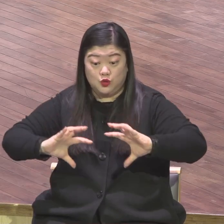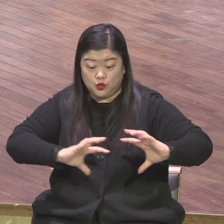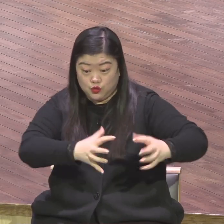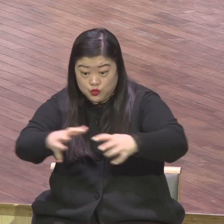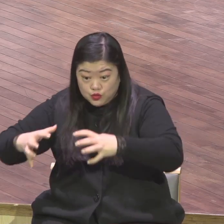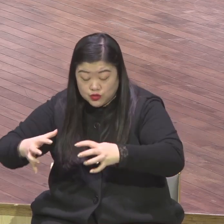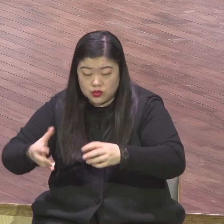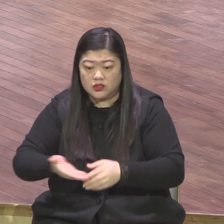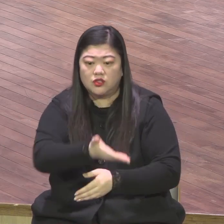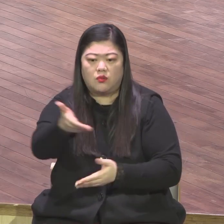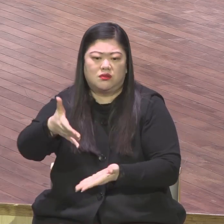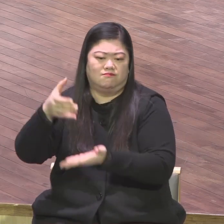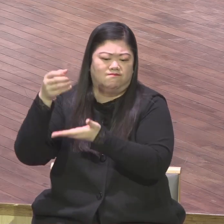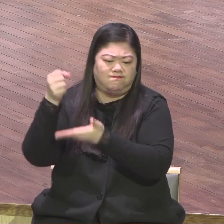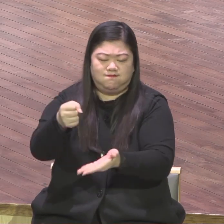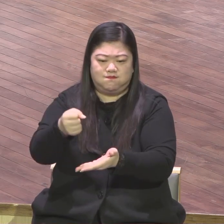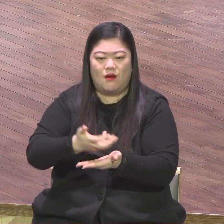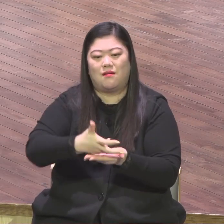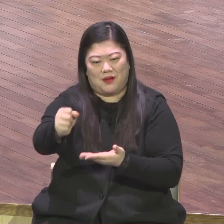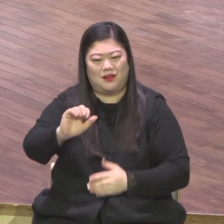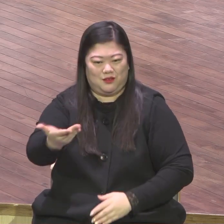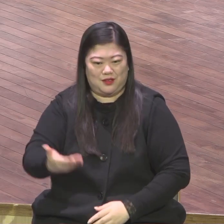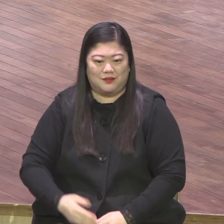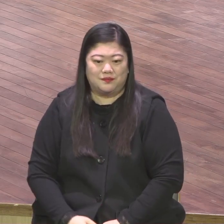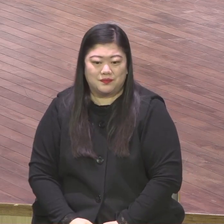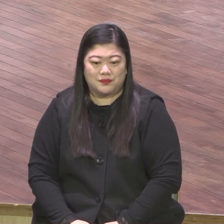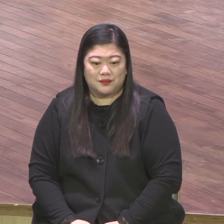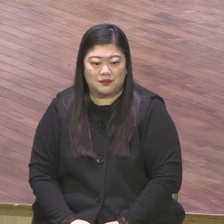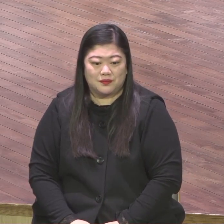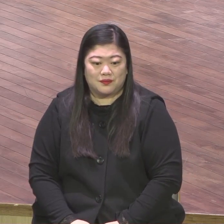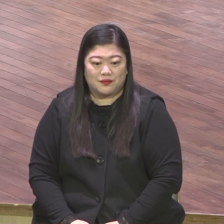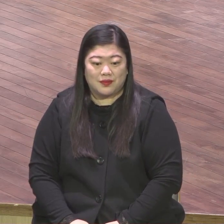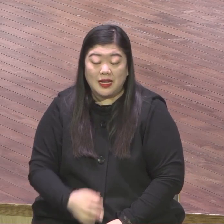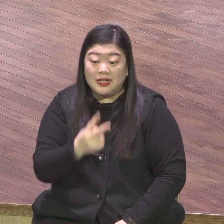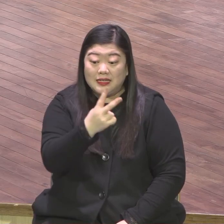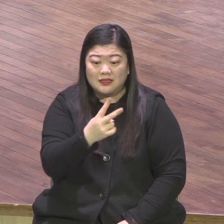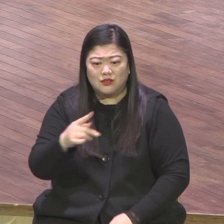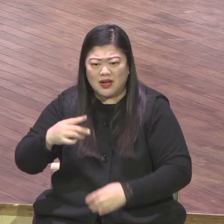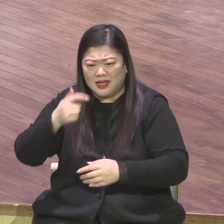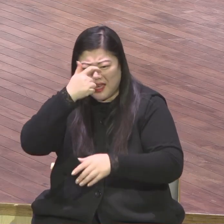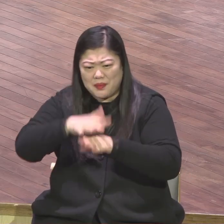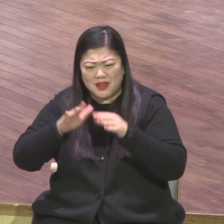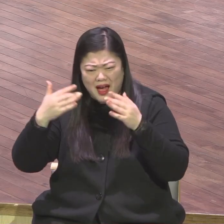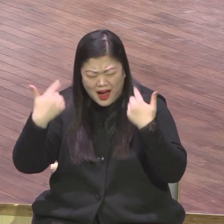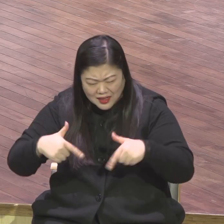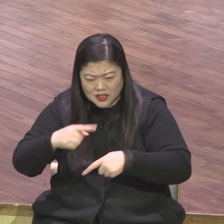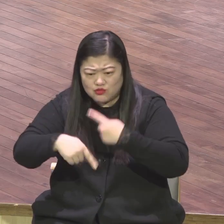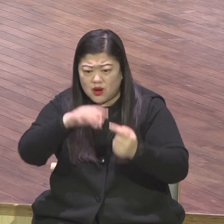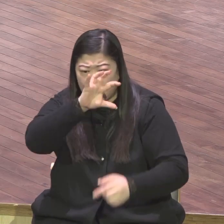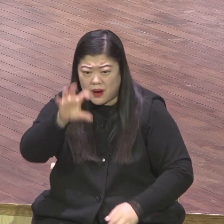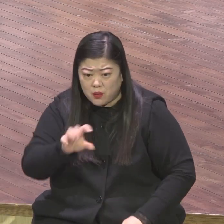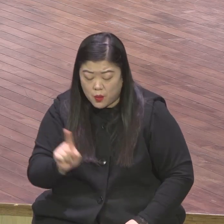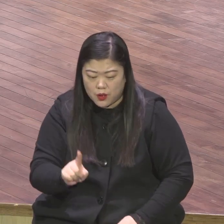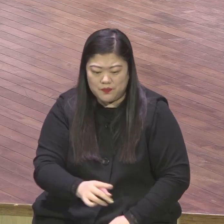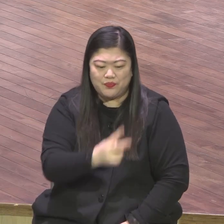237 나라 성교의 종족 내가 너에게 주겠다 저는 개인적으로 기도한 것이 뭐냐 하나님 개교회로서